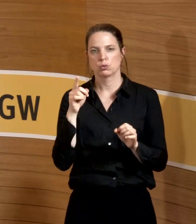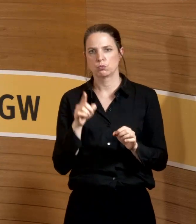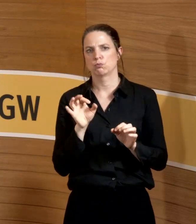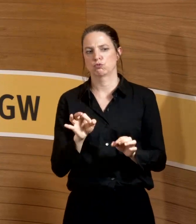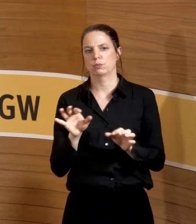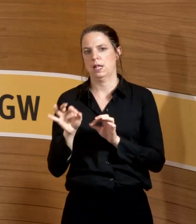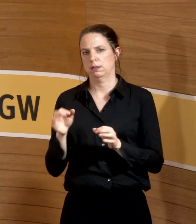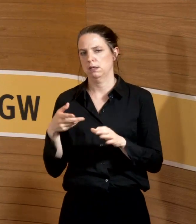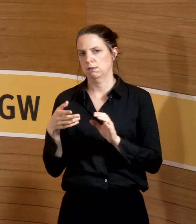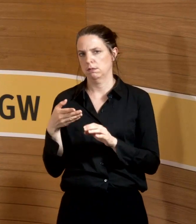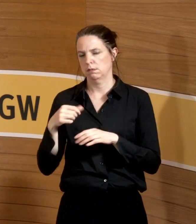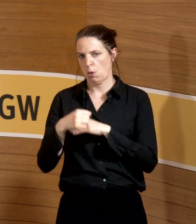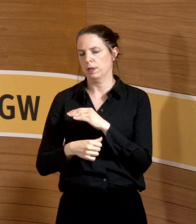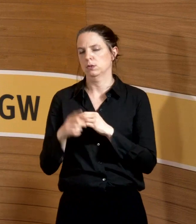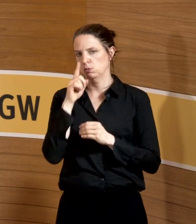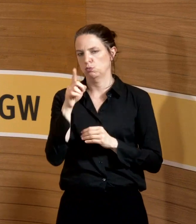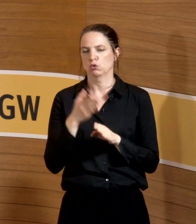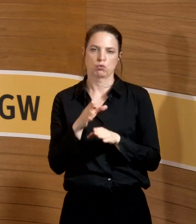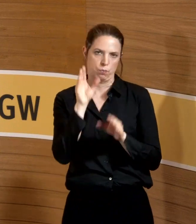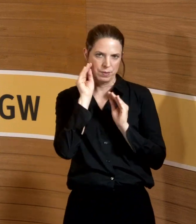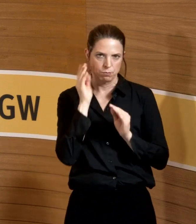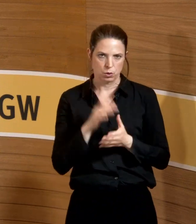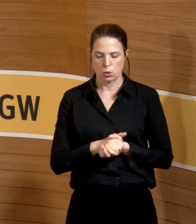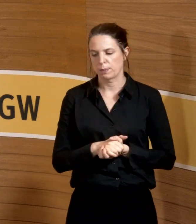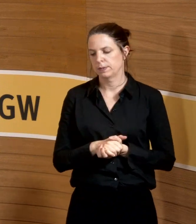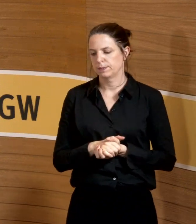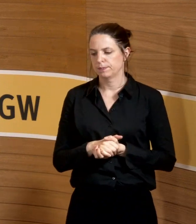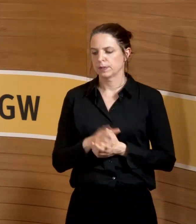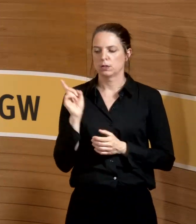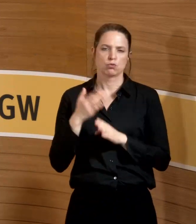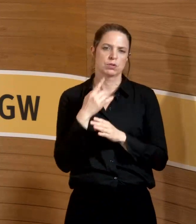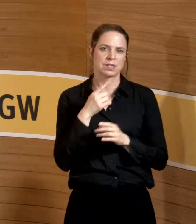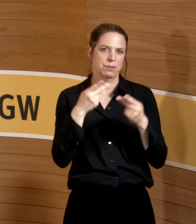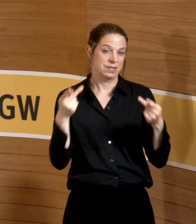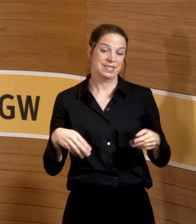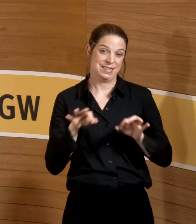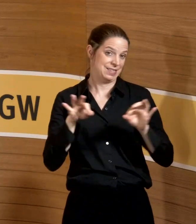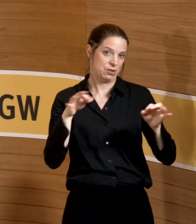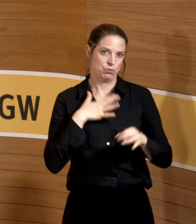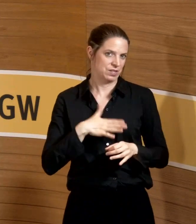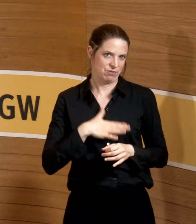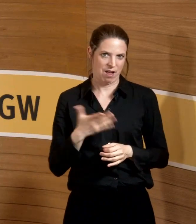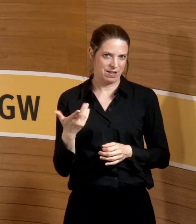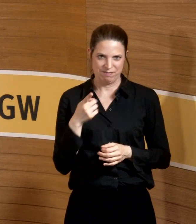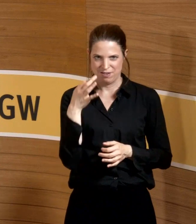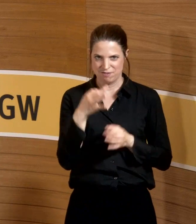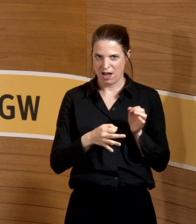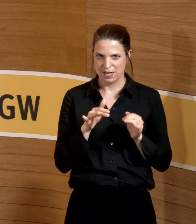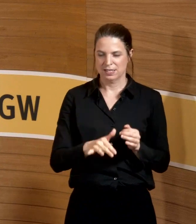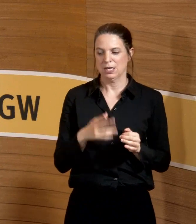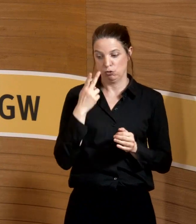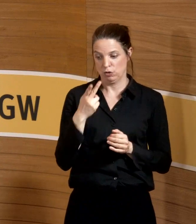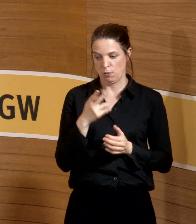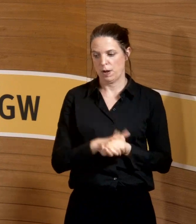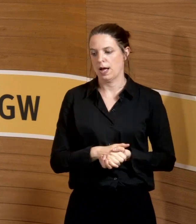das haben Sie jetzt oft genug gehört. Da muss ich, kann ich auch schon hinweg, ich wollte nur noch mal sagen, dass ich die Seite sehr, sehr gut finde. Wenn immer Sie Fragen haben, schauen